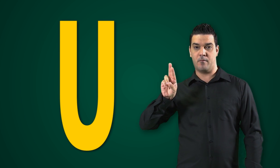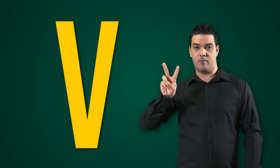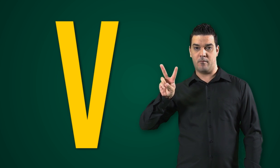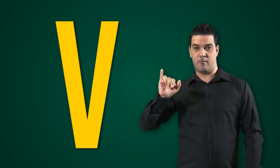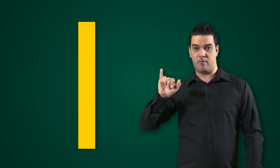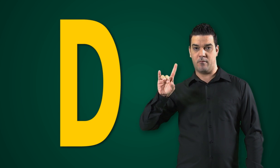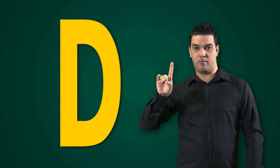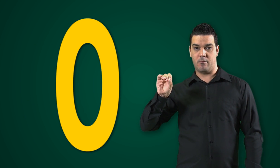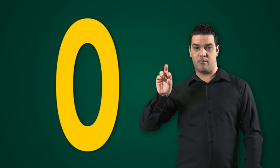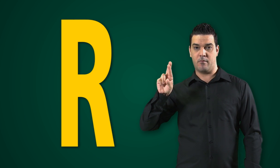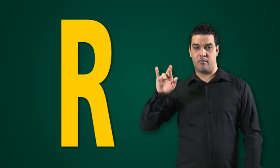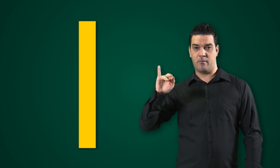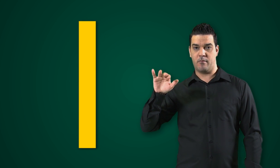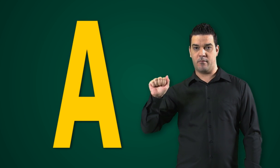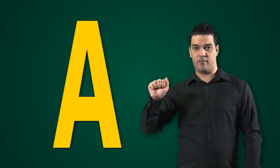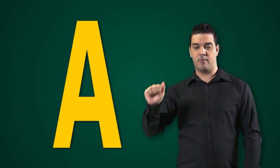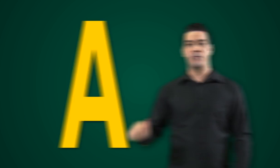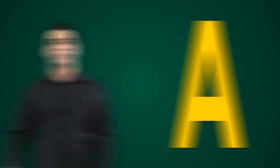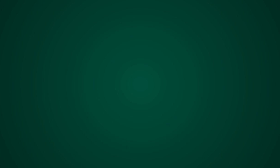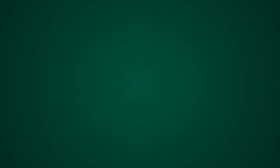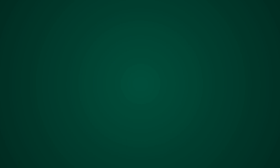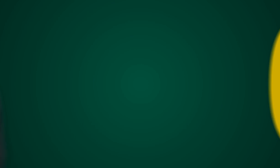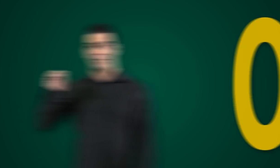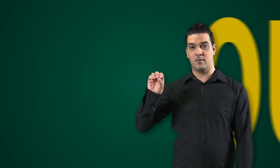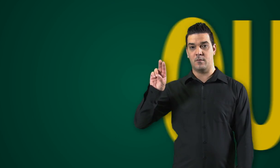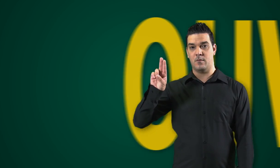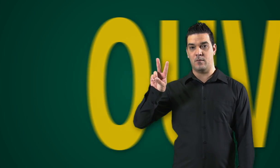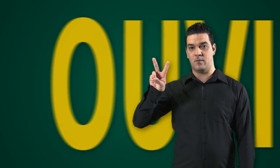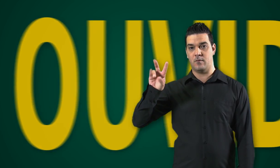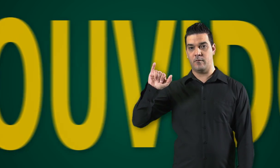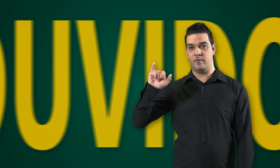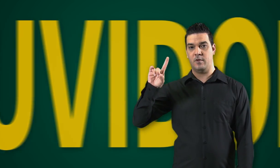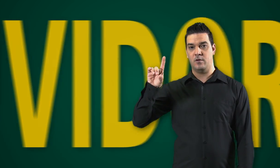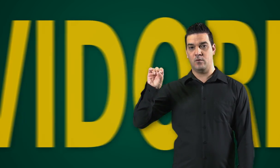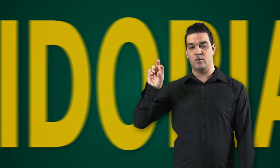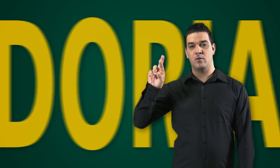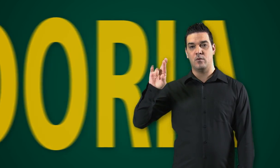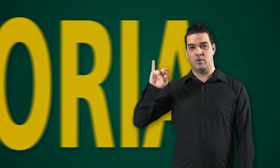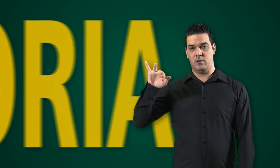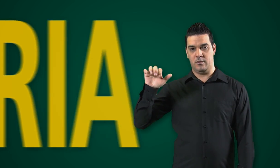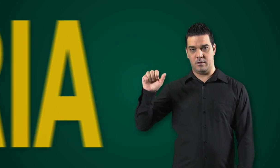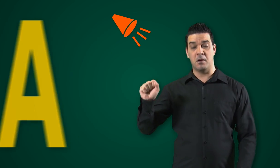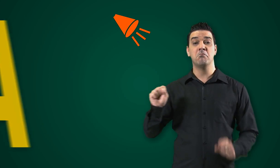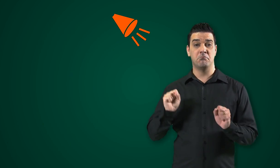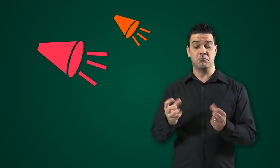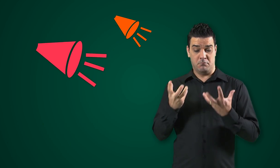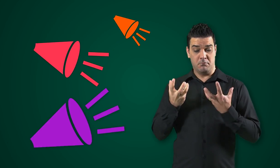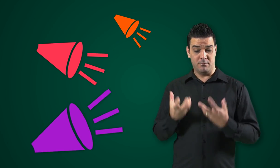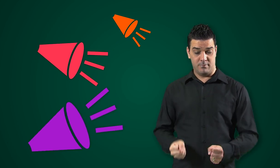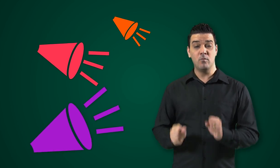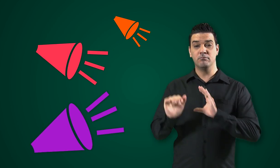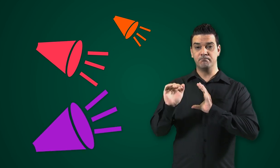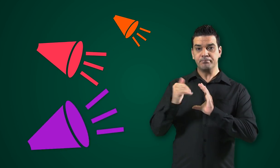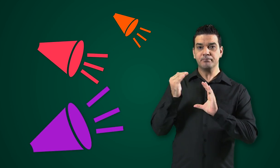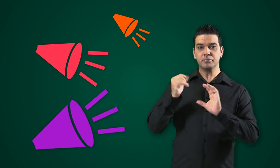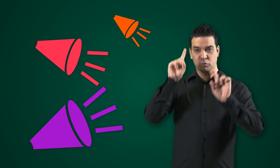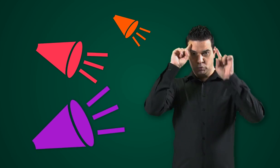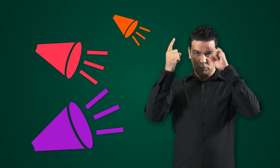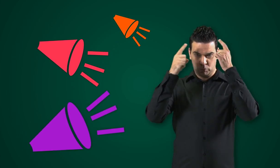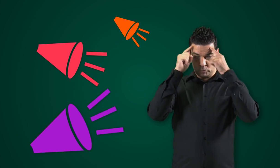a ouvidoria. A ouvidoria pode receber manifestações